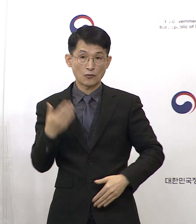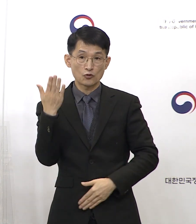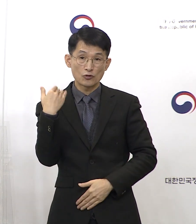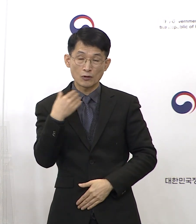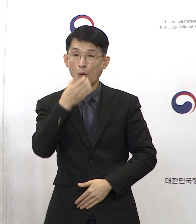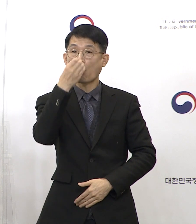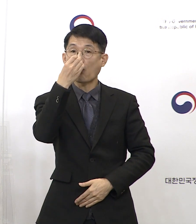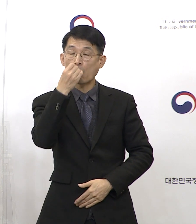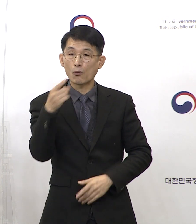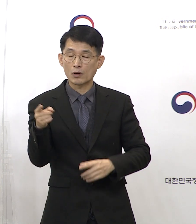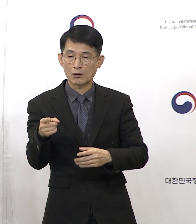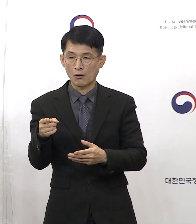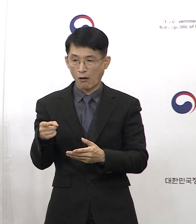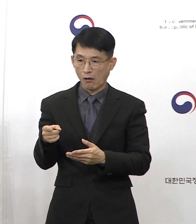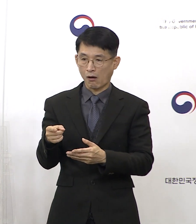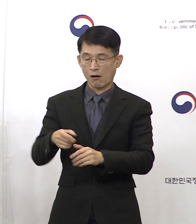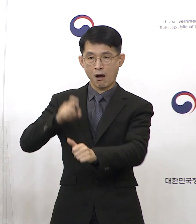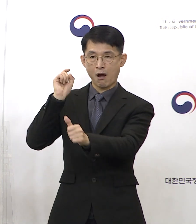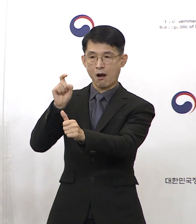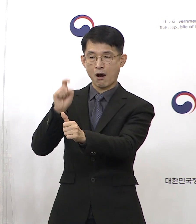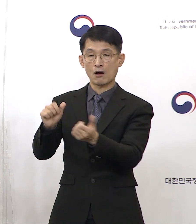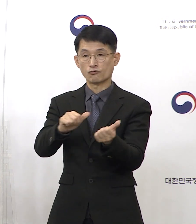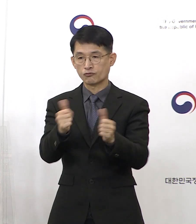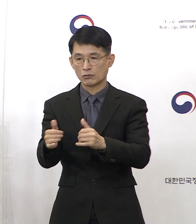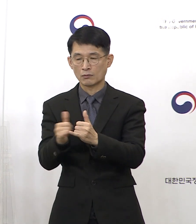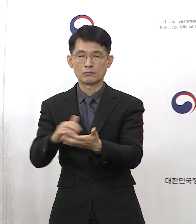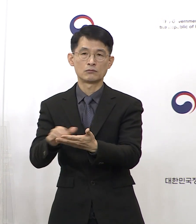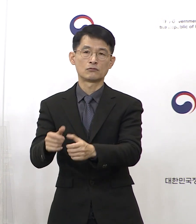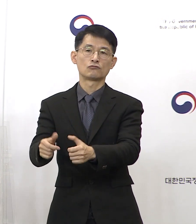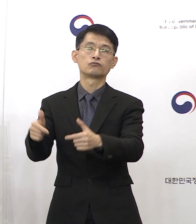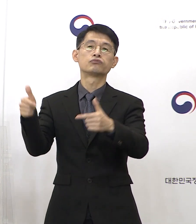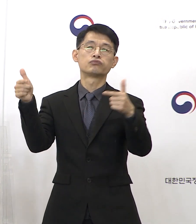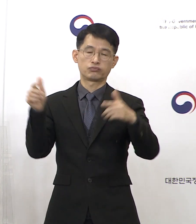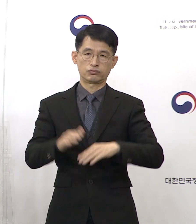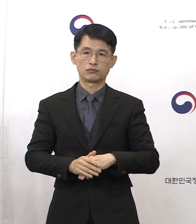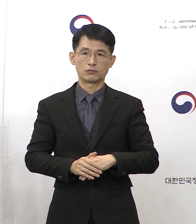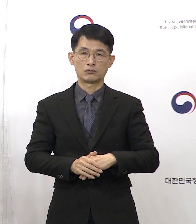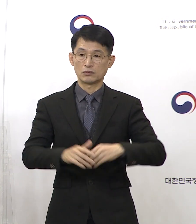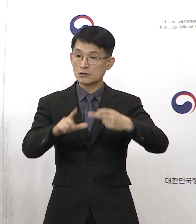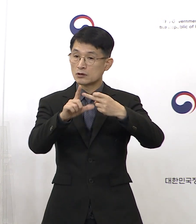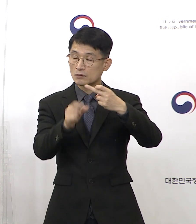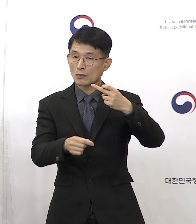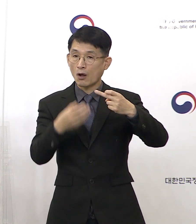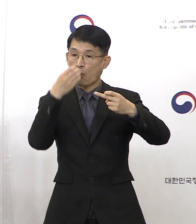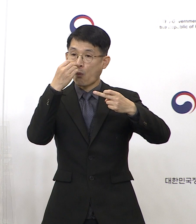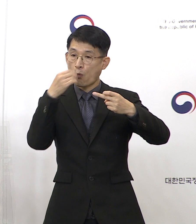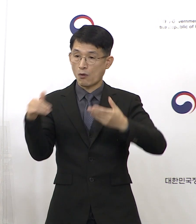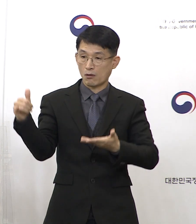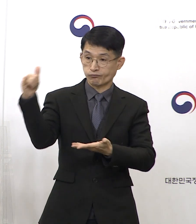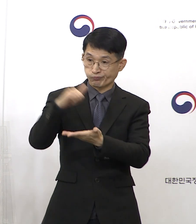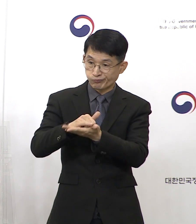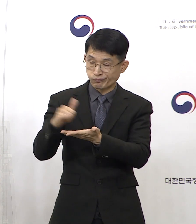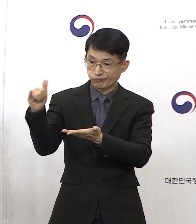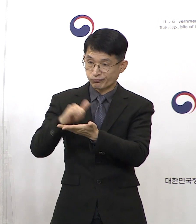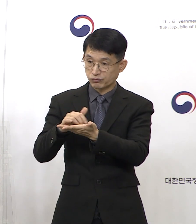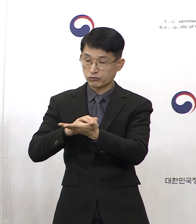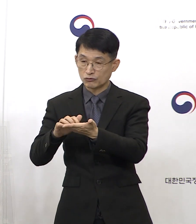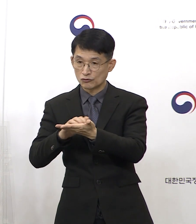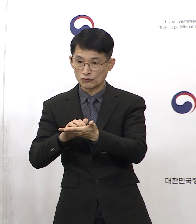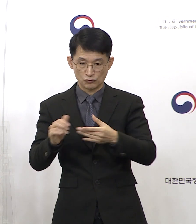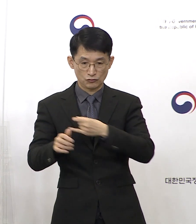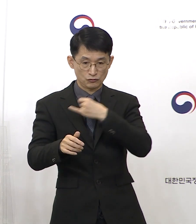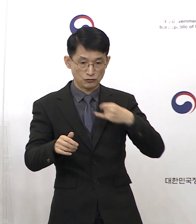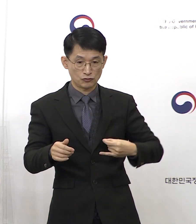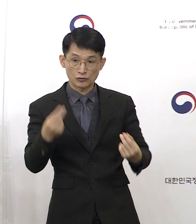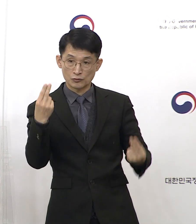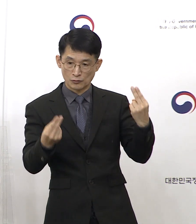확진자와 사망자 수가 증가하고 12월의 홍콩발 입국자 수가 중국발 입국자